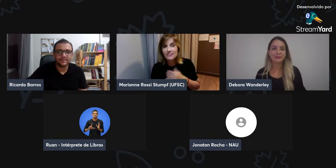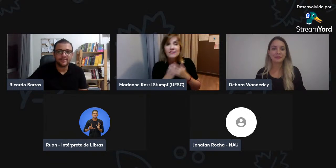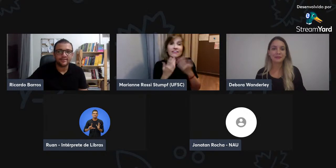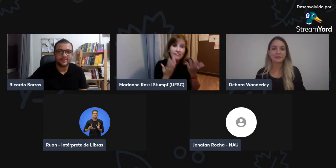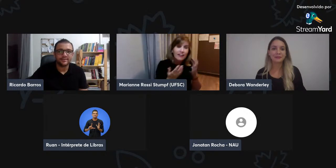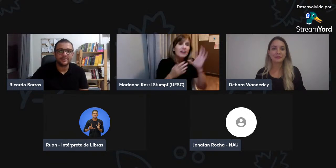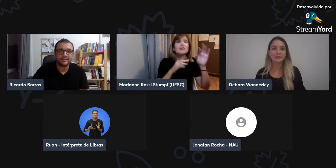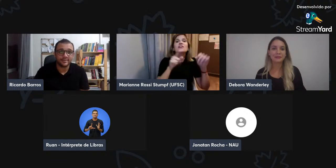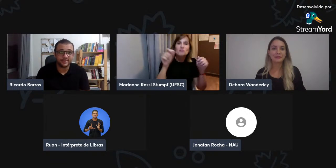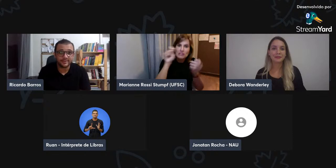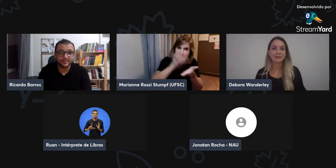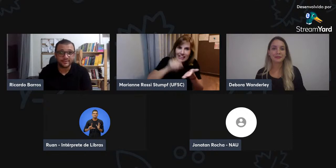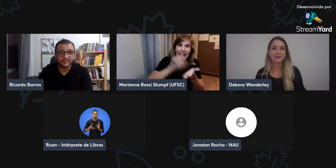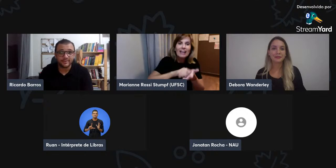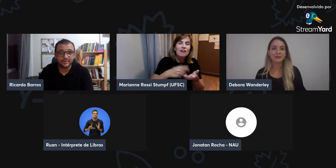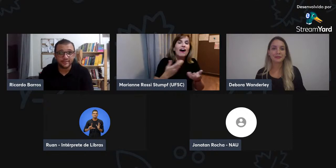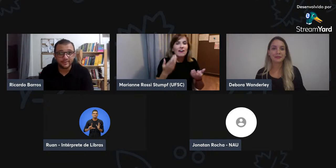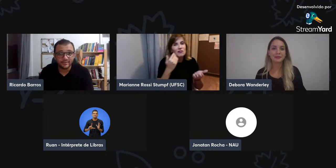E...